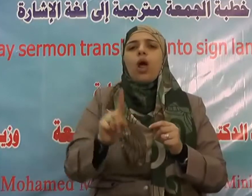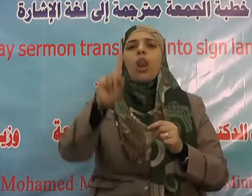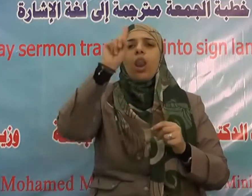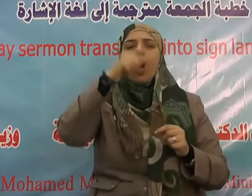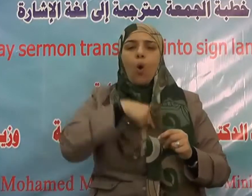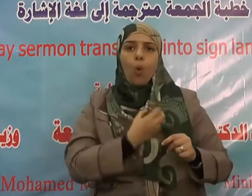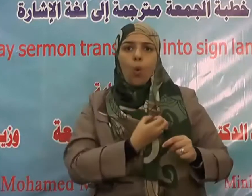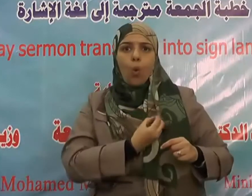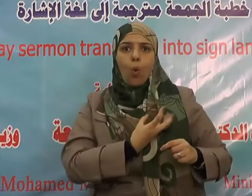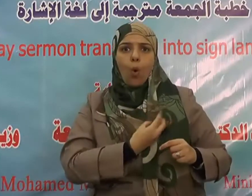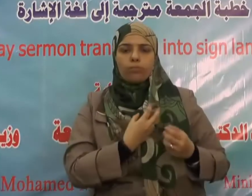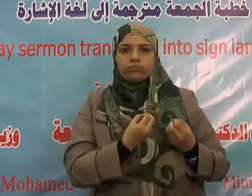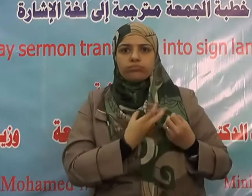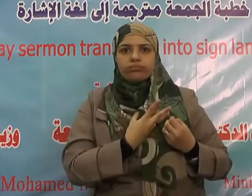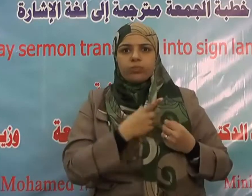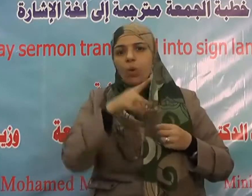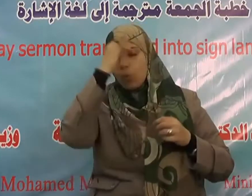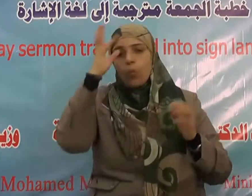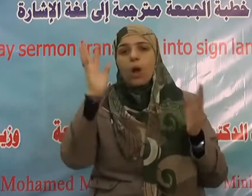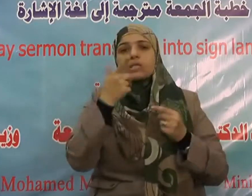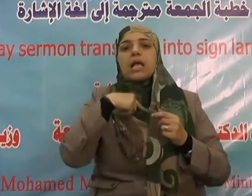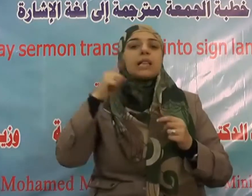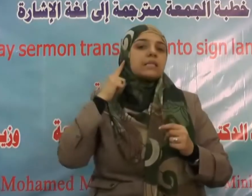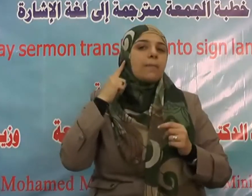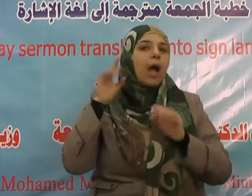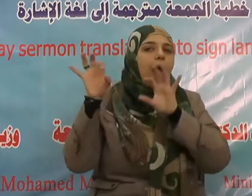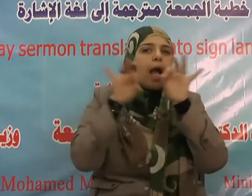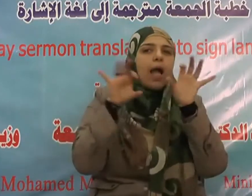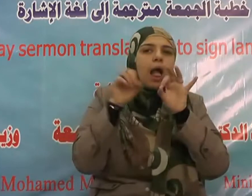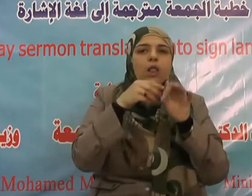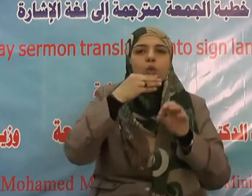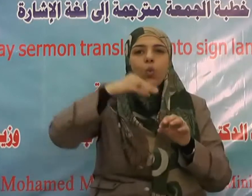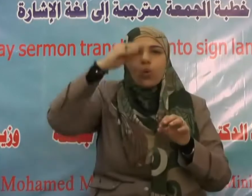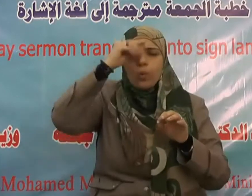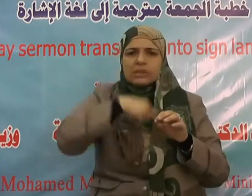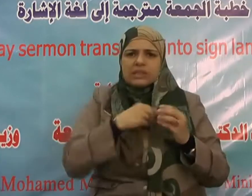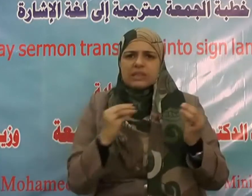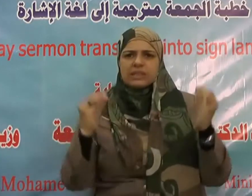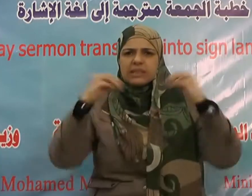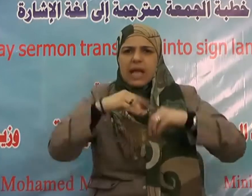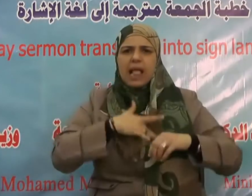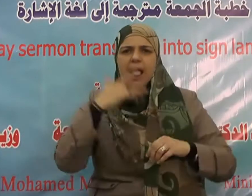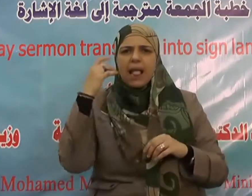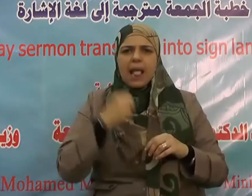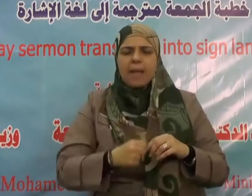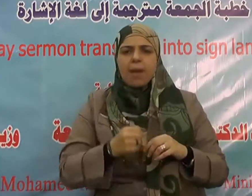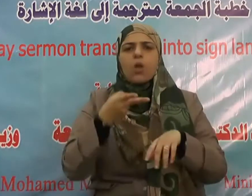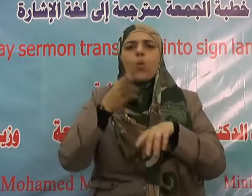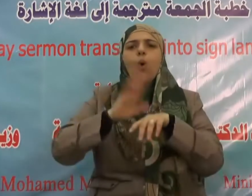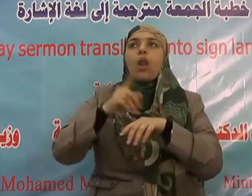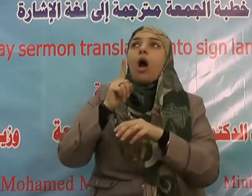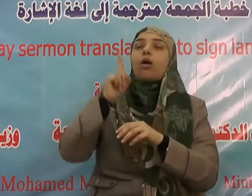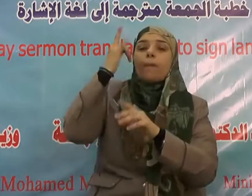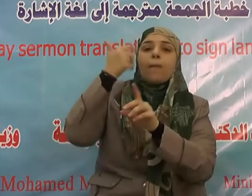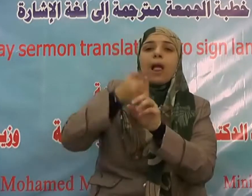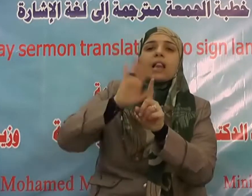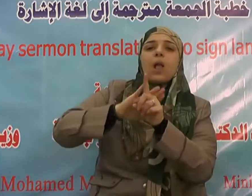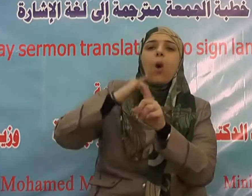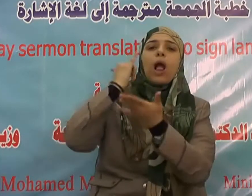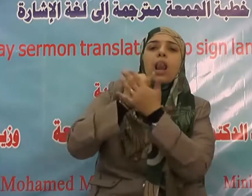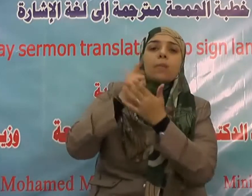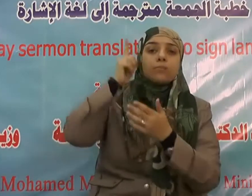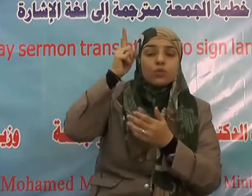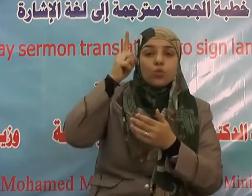واتقوا الله إن الله تواب رحيم فالإيمان